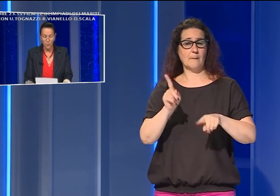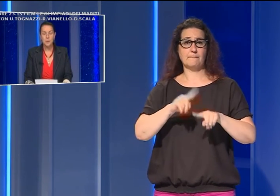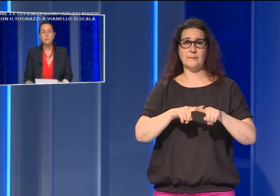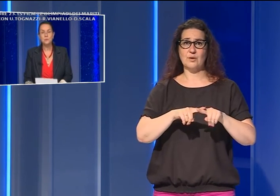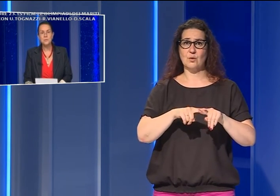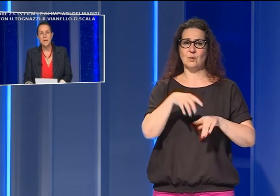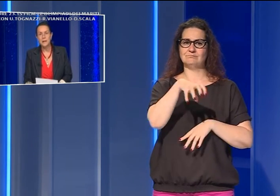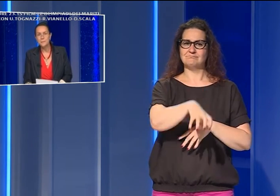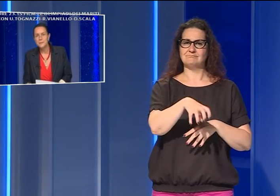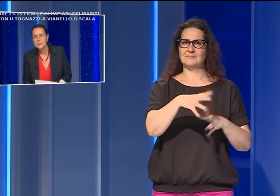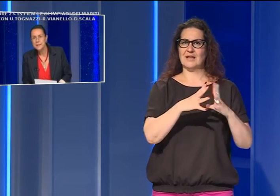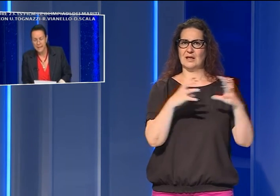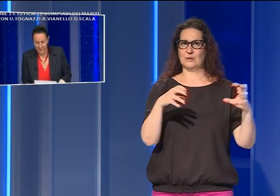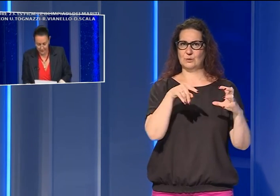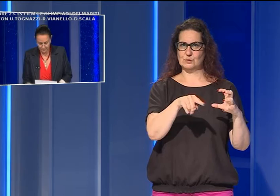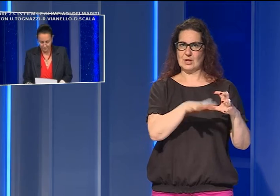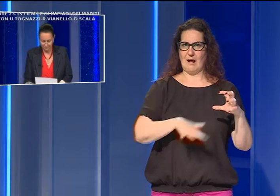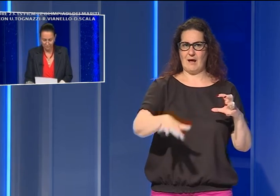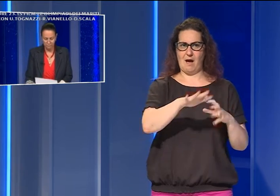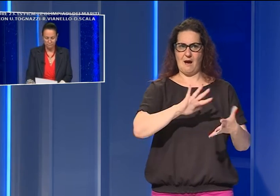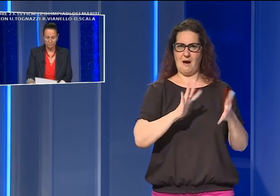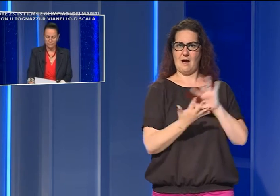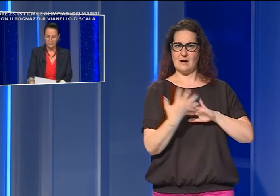polo industriale dell'area.